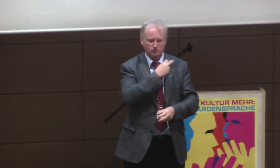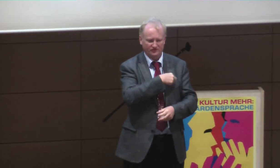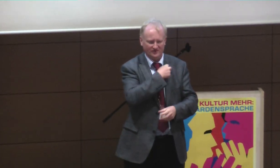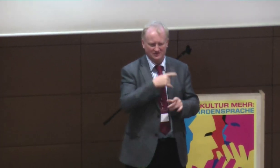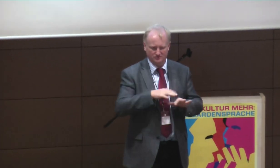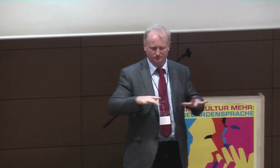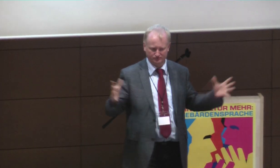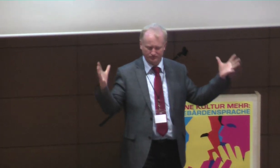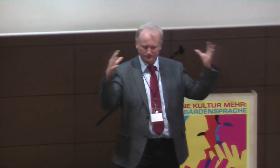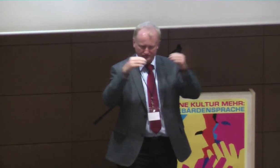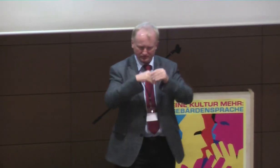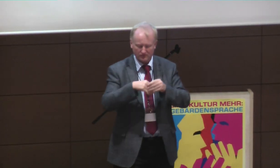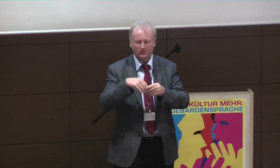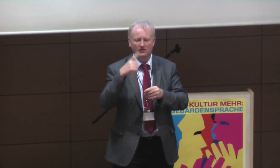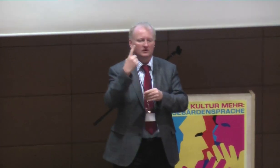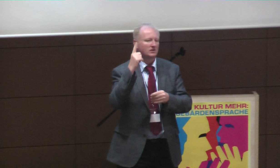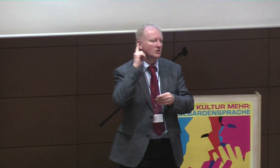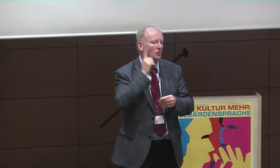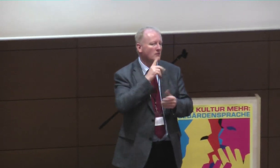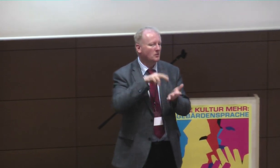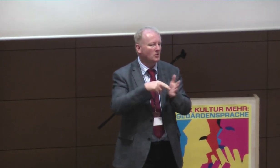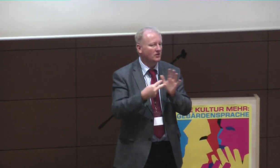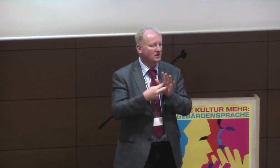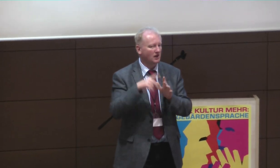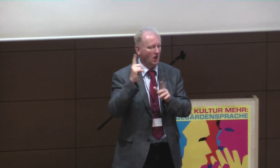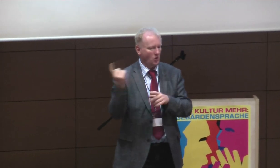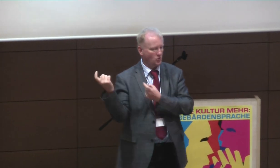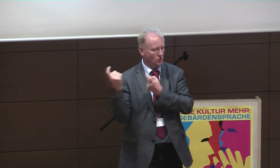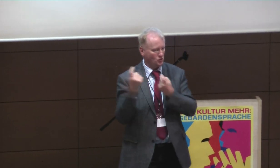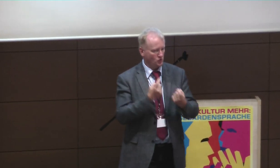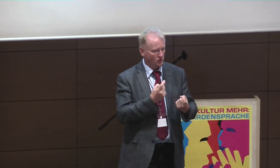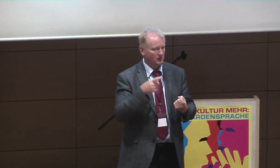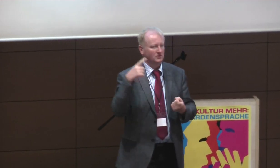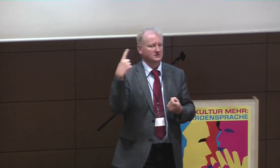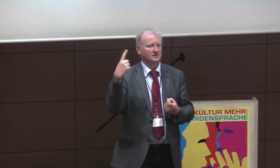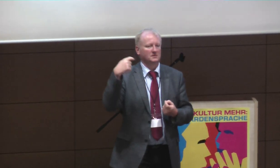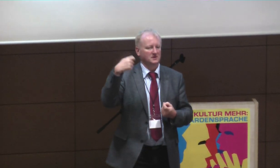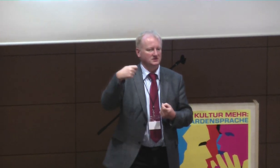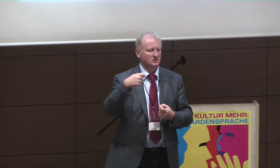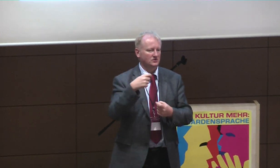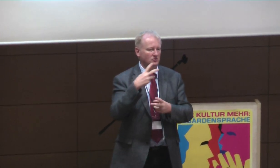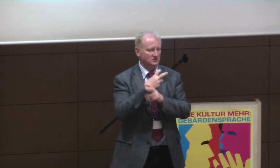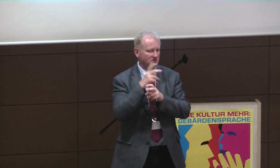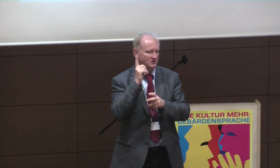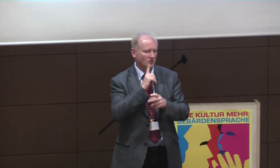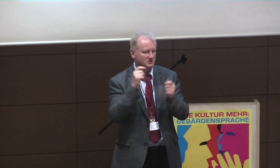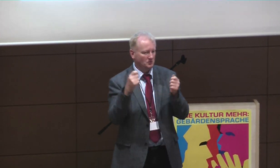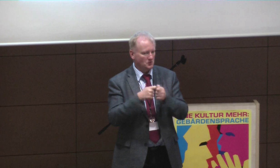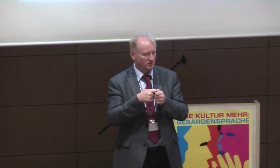dem deutschen, schweizerischen, und österreichischen, ein Zusammentreffen, und da waren auch tausend Politiker dabei, die, ähm,